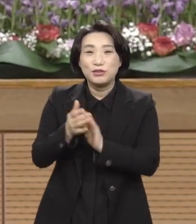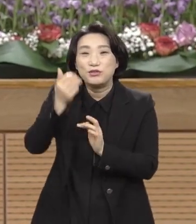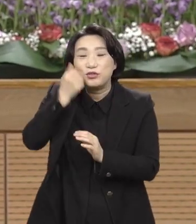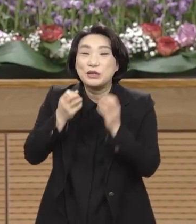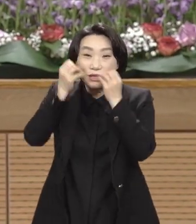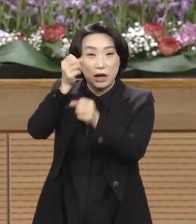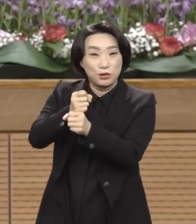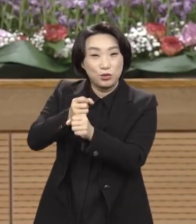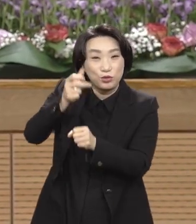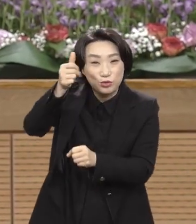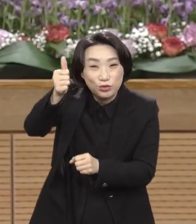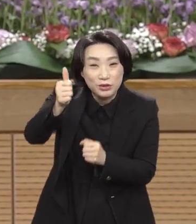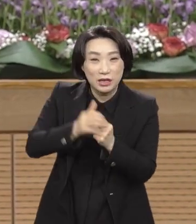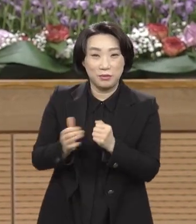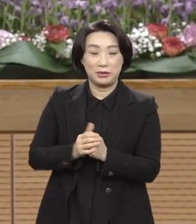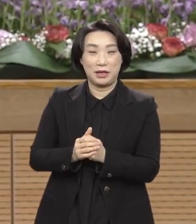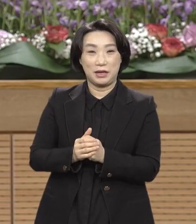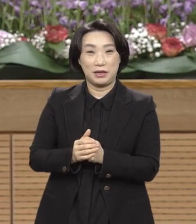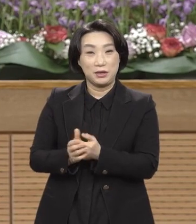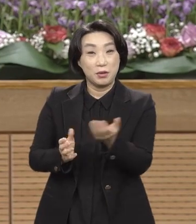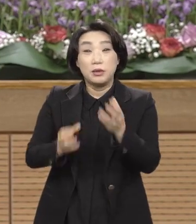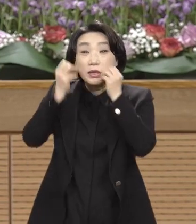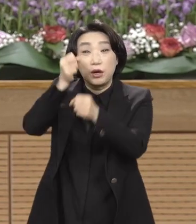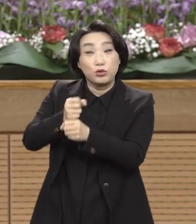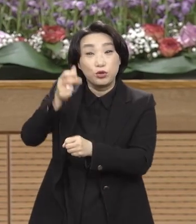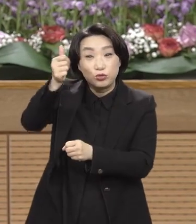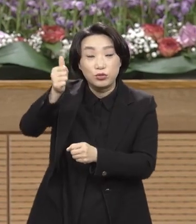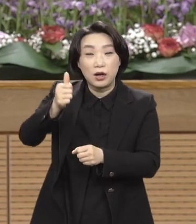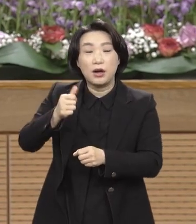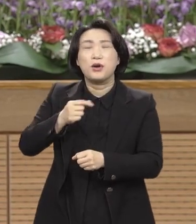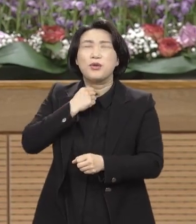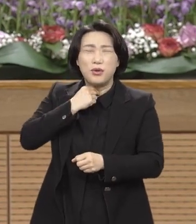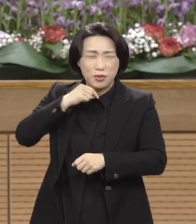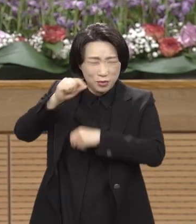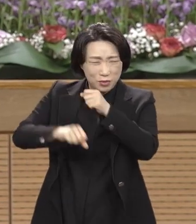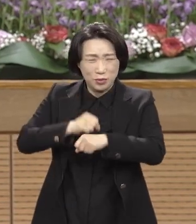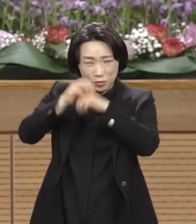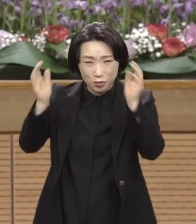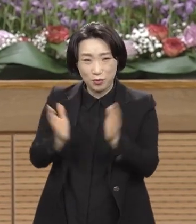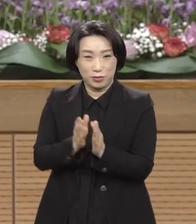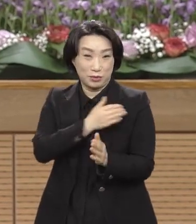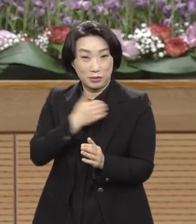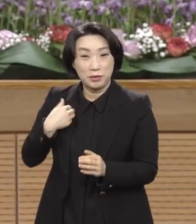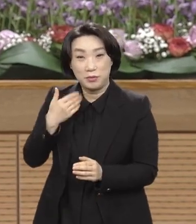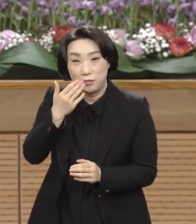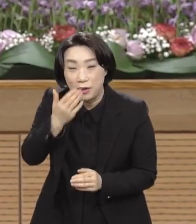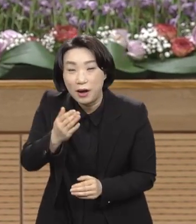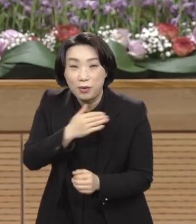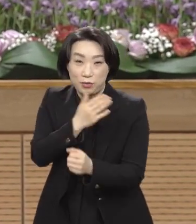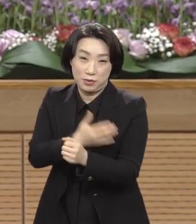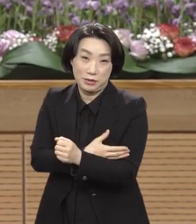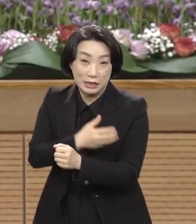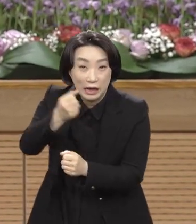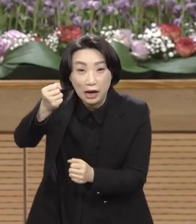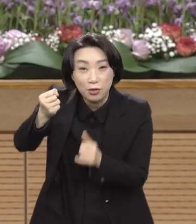창조자가 자기 맘대로 할 수 있는 절대적 권세가 있다. 말입니다.